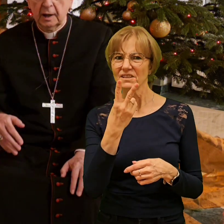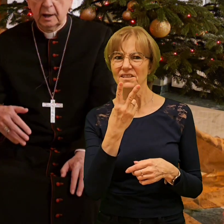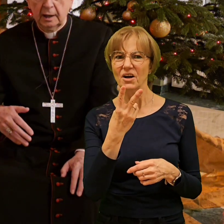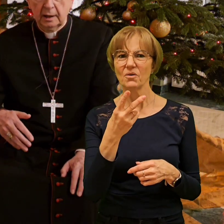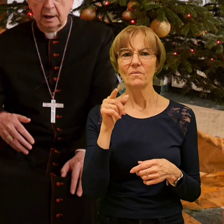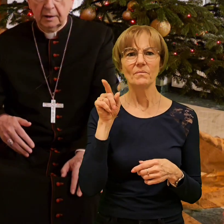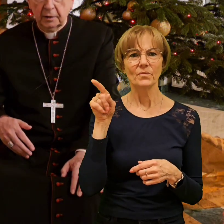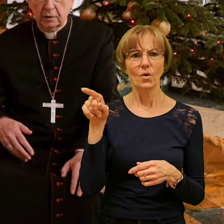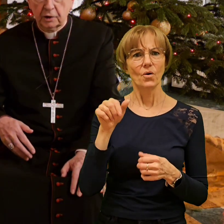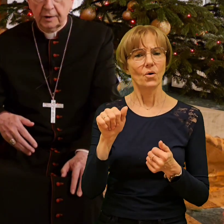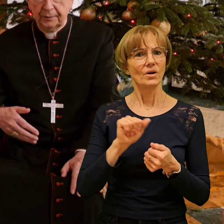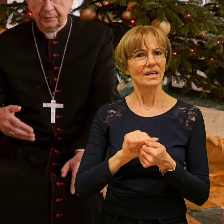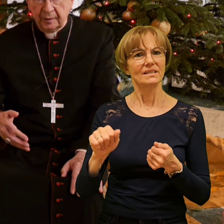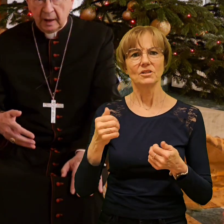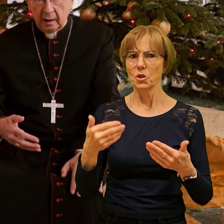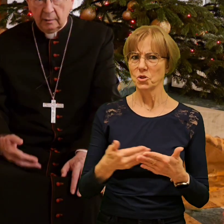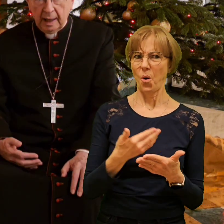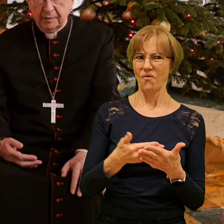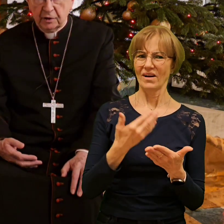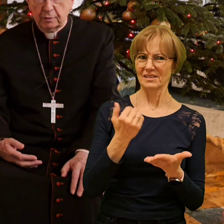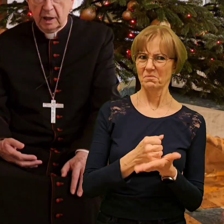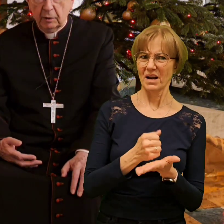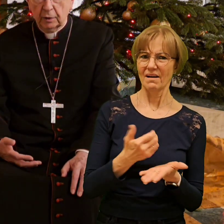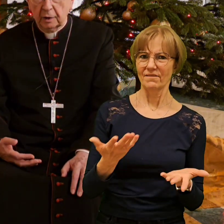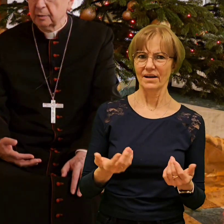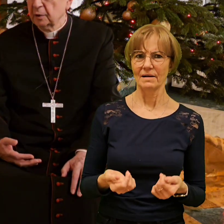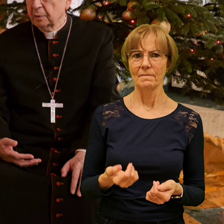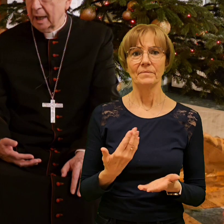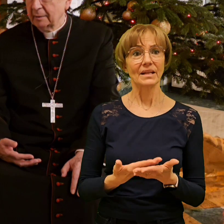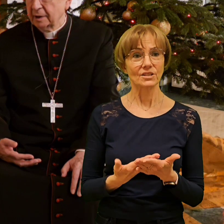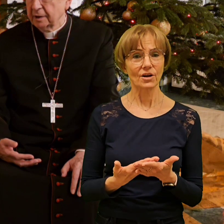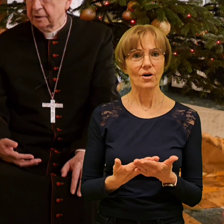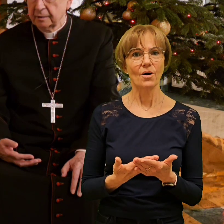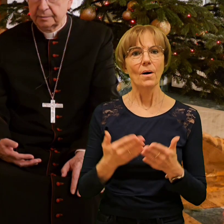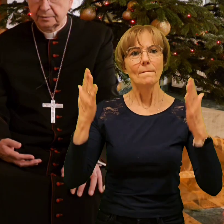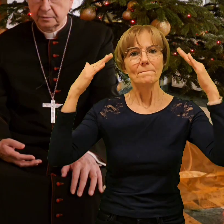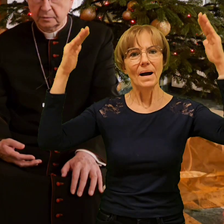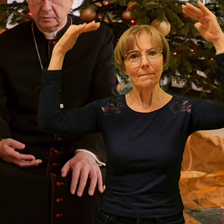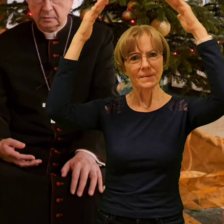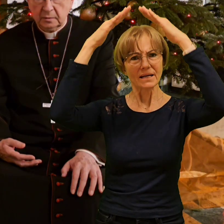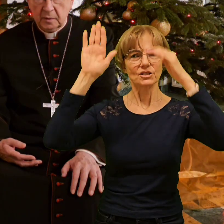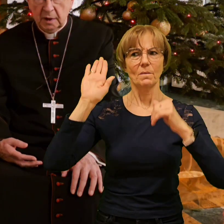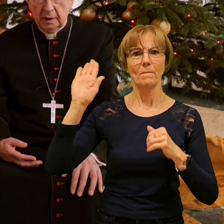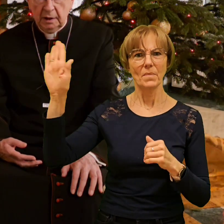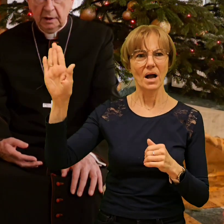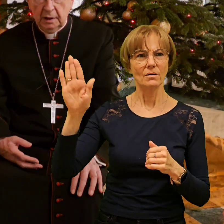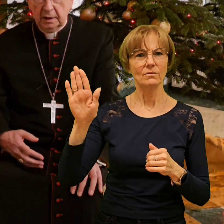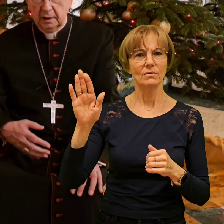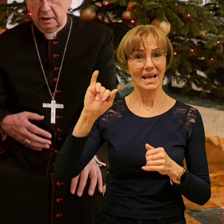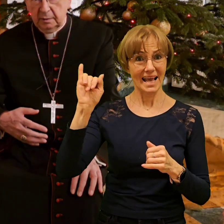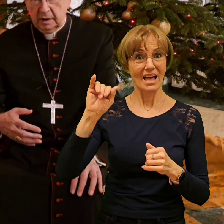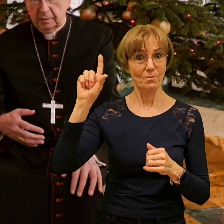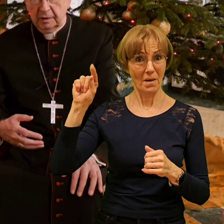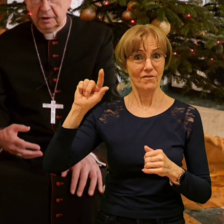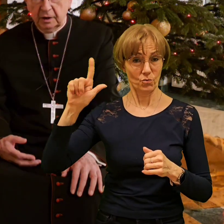Dlatego, że papież miał ogromną pamięć. I gdybyśmy się